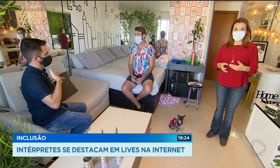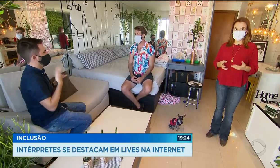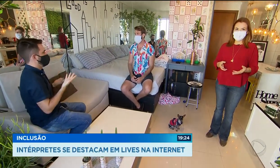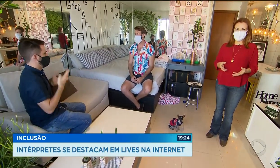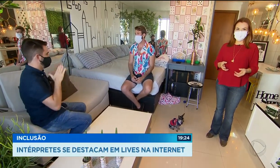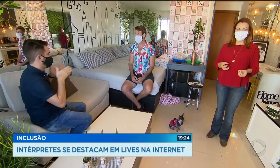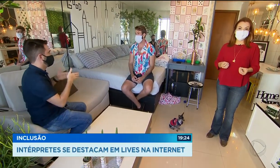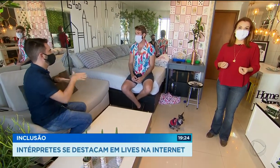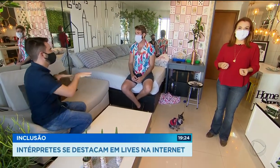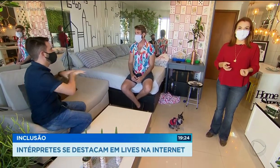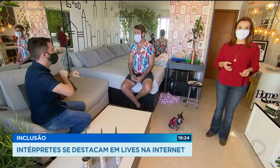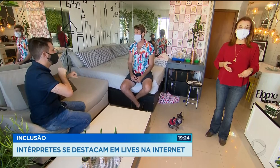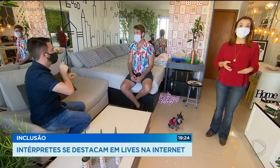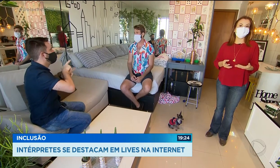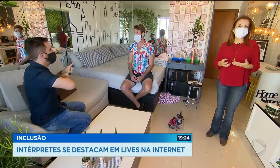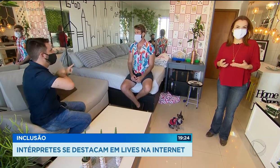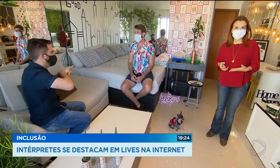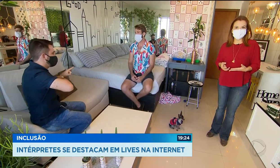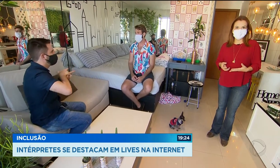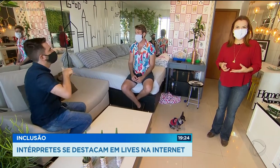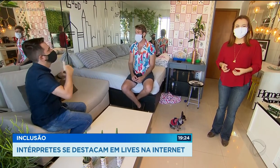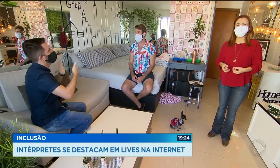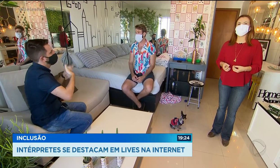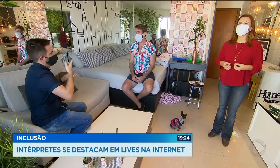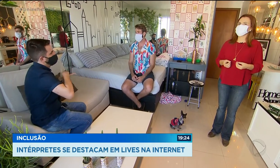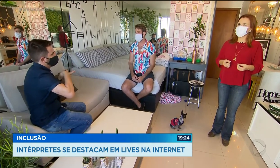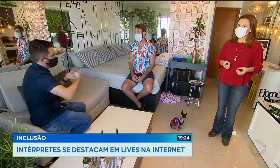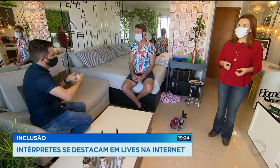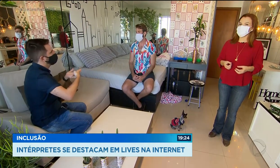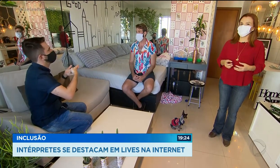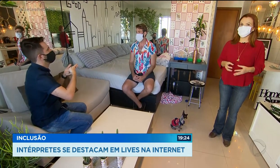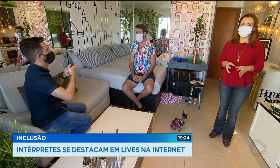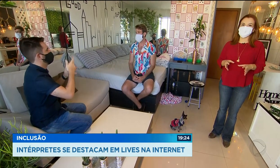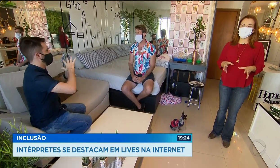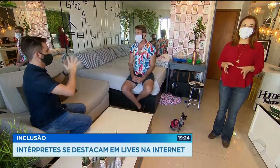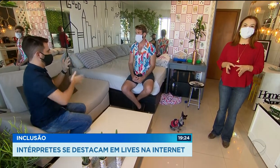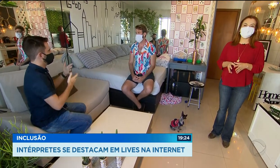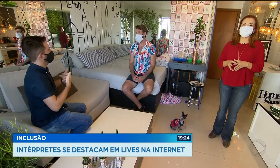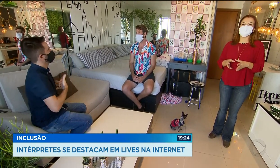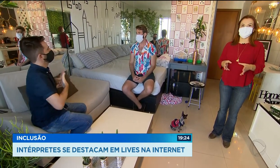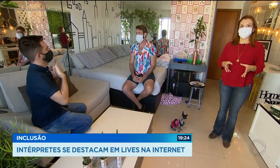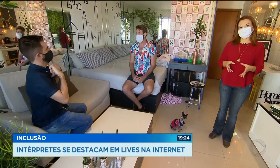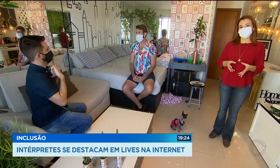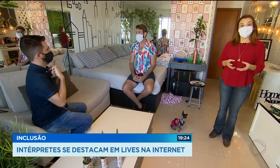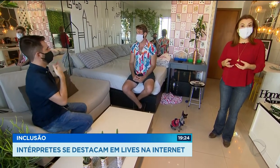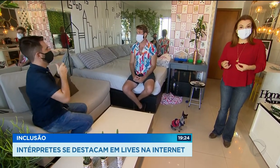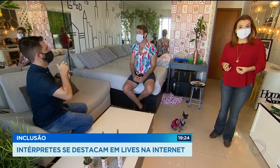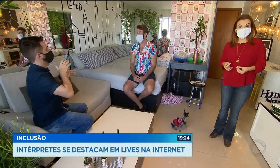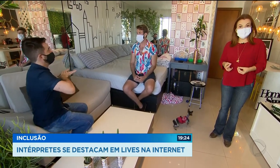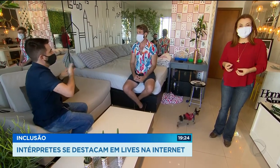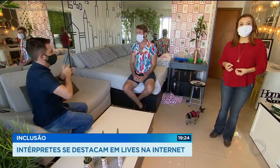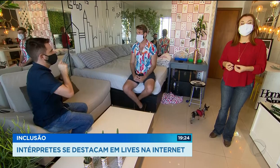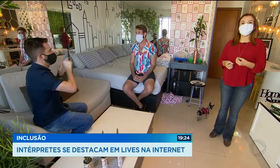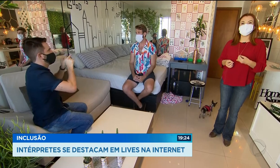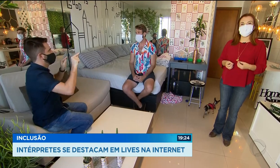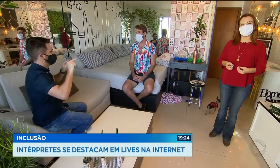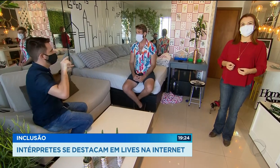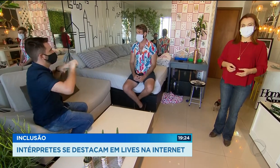trabalha com tradução para a língua dos sinais e sente muito orgulho de ver outros intérpretes, como ele, ganhando espaço nesse